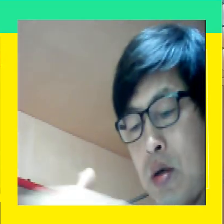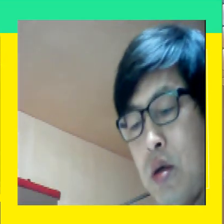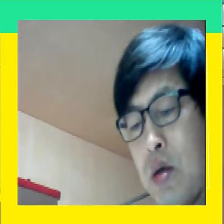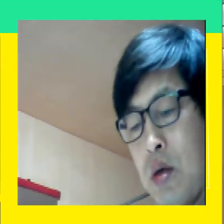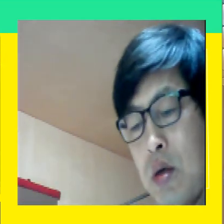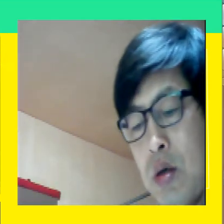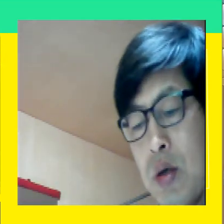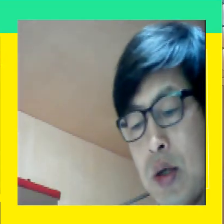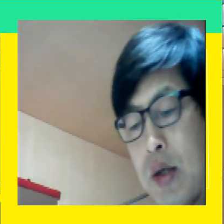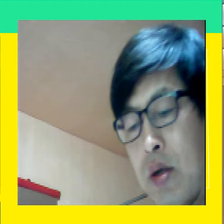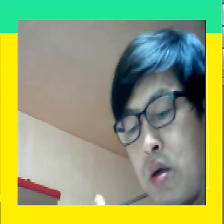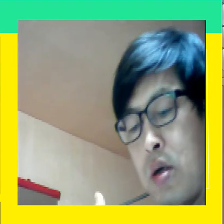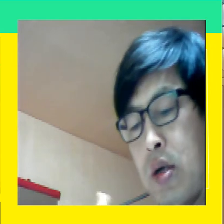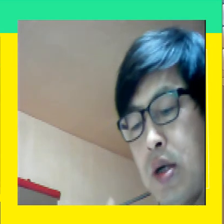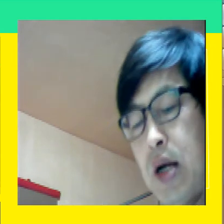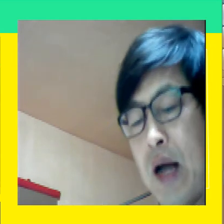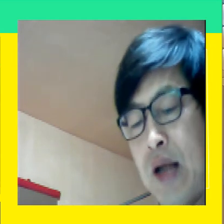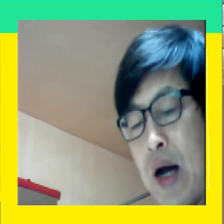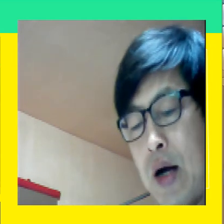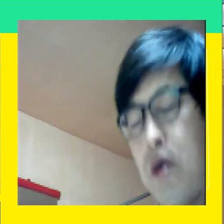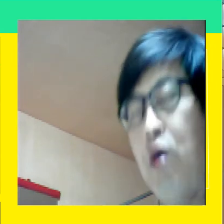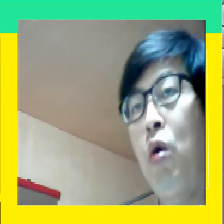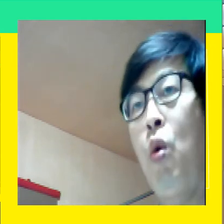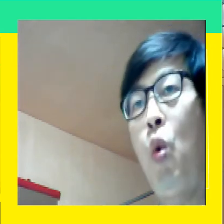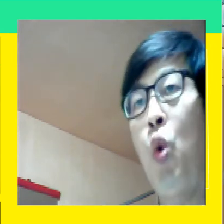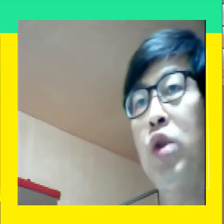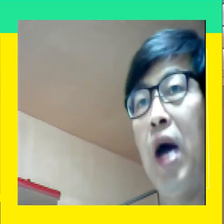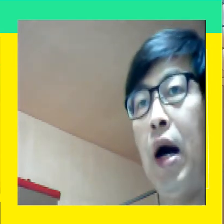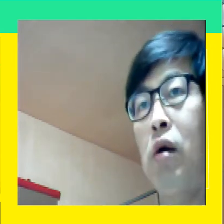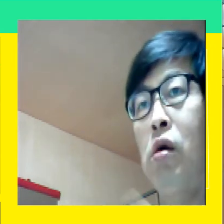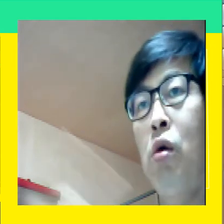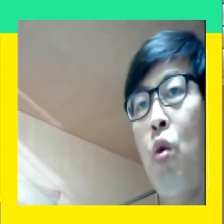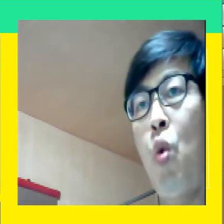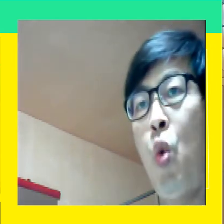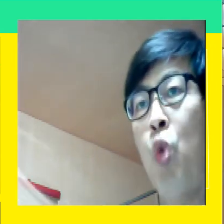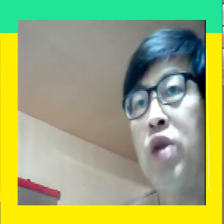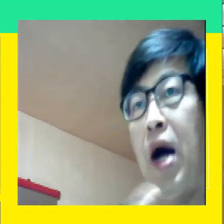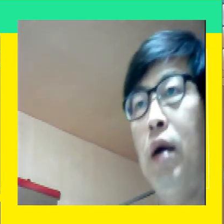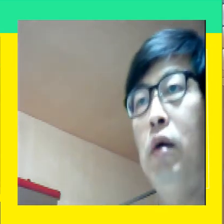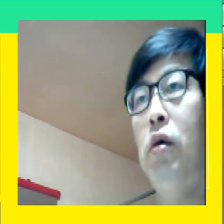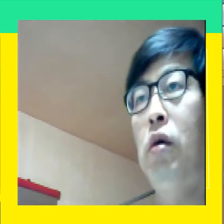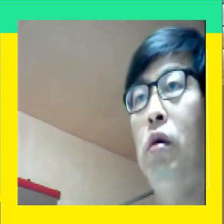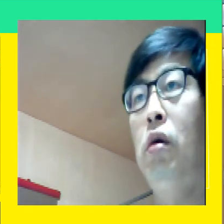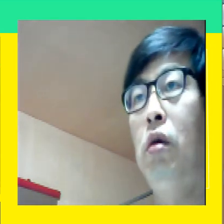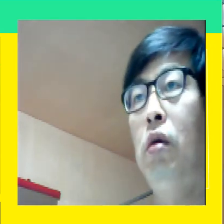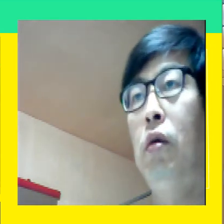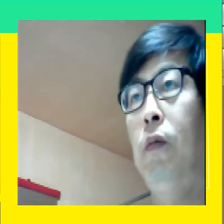가다. 가다. 오다. 오다.